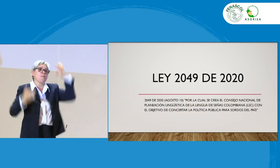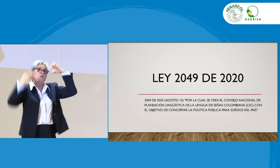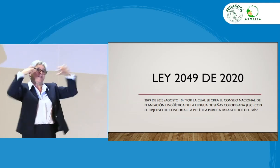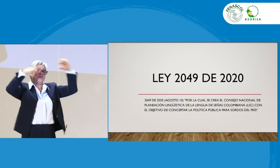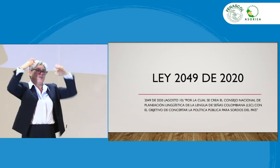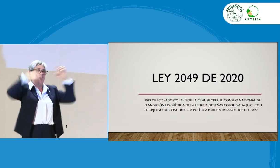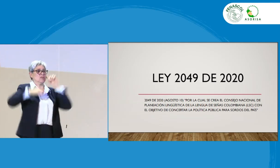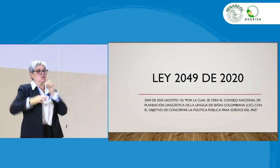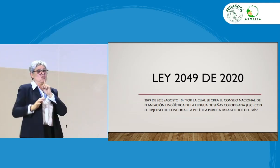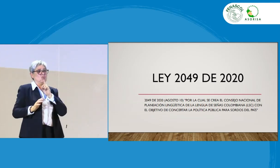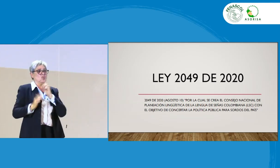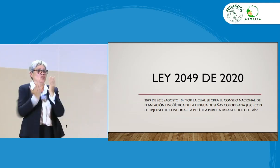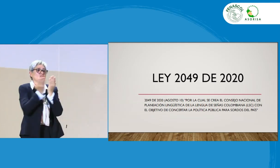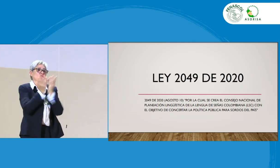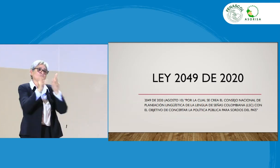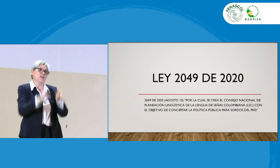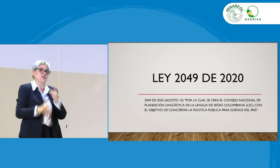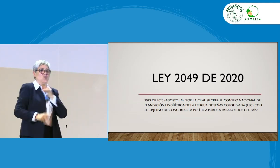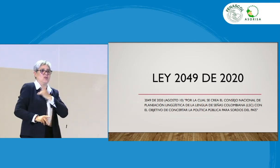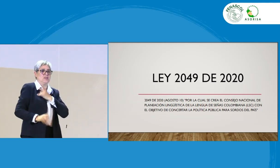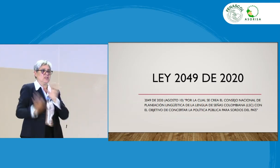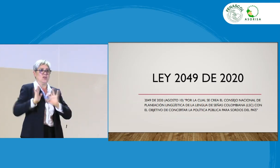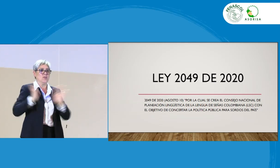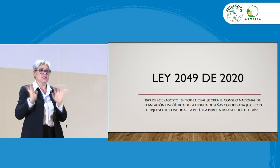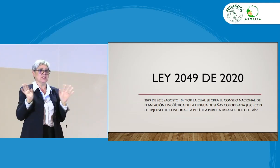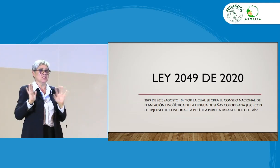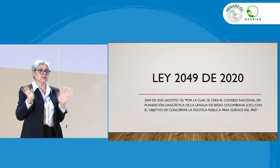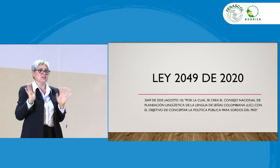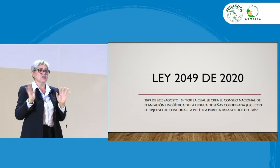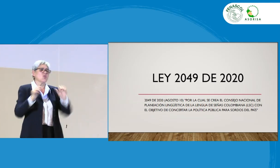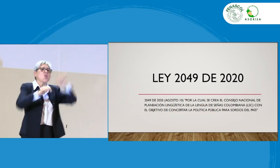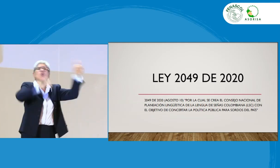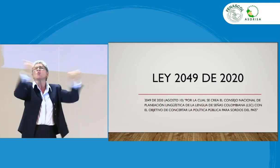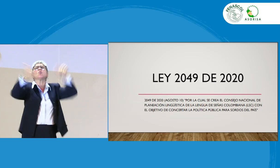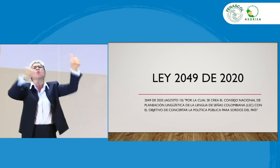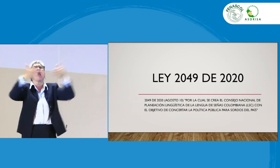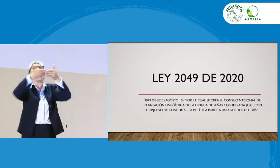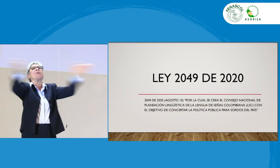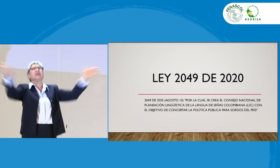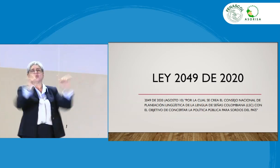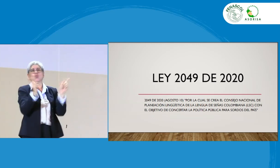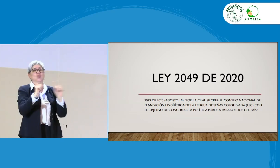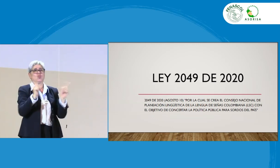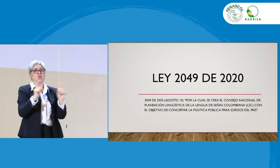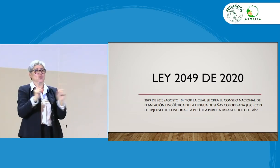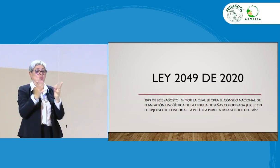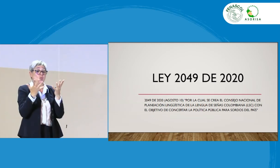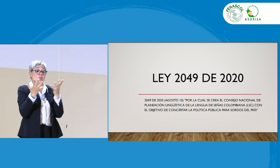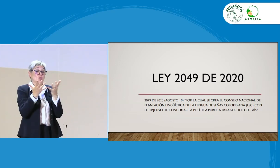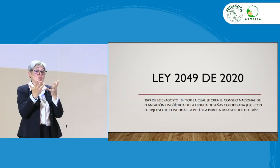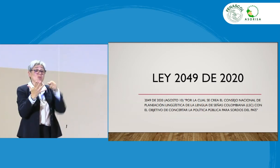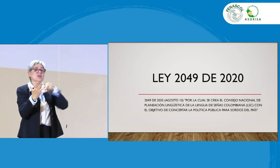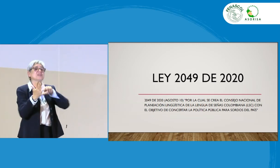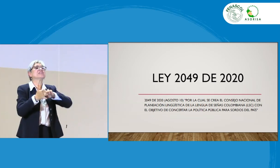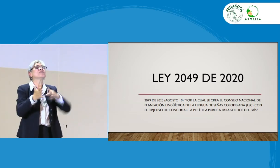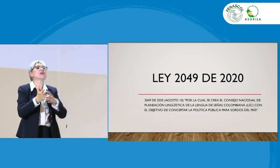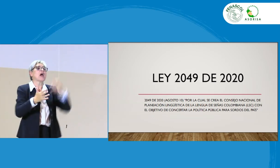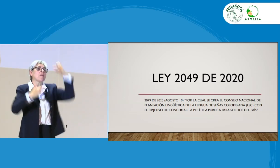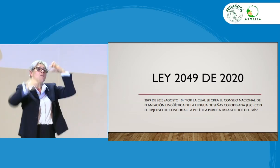profesionales sordos en la educación, solo de la educación superior. No es abierto a todos. Entonces, Corpsac significa que son los